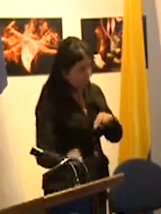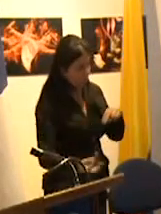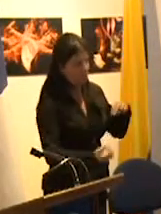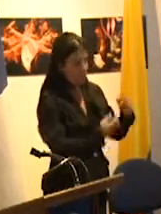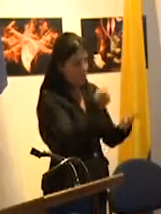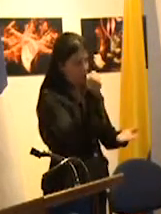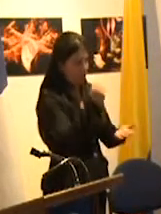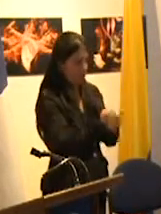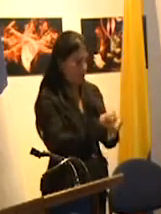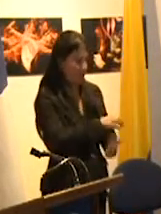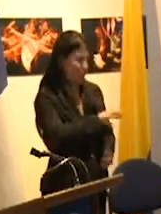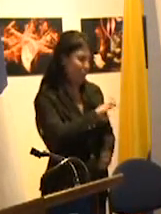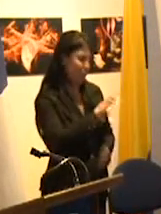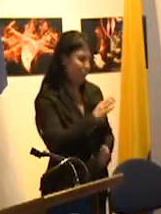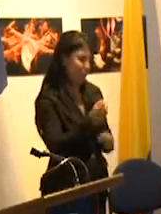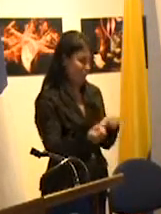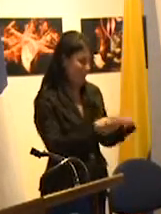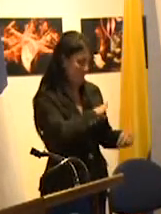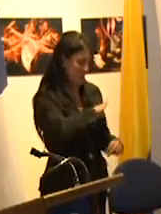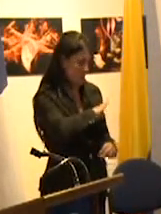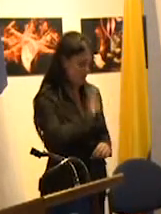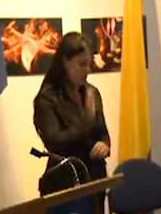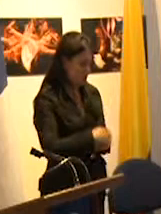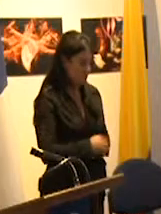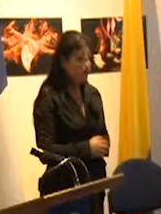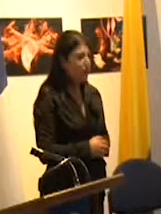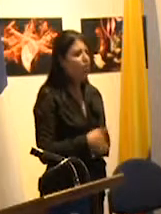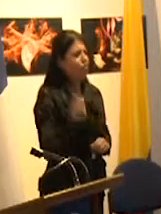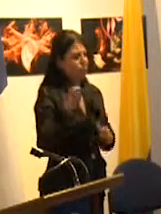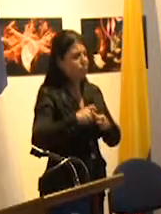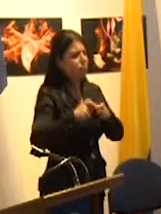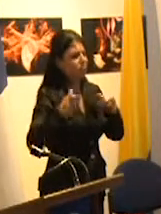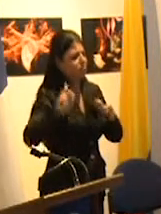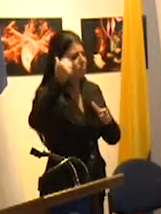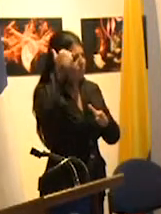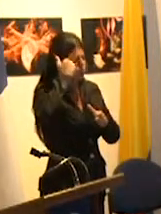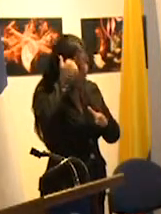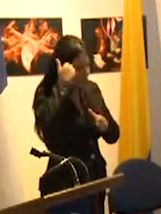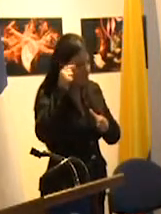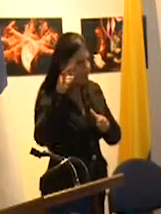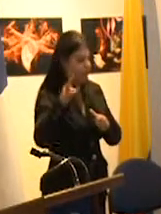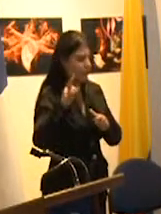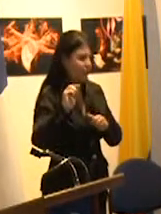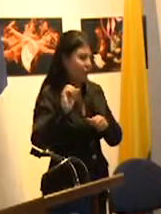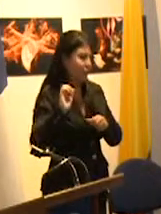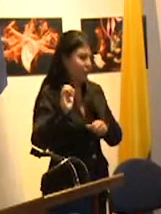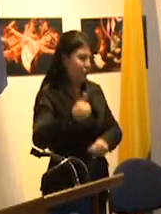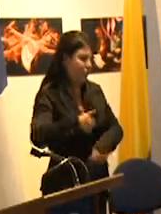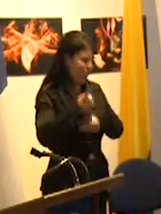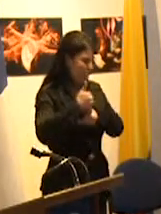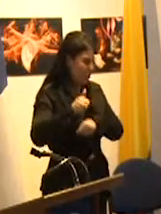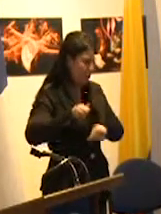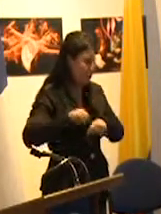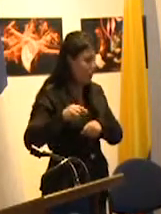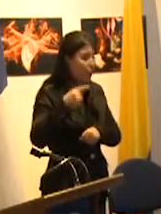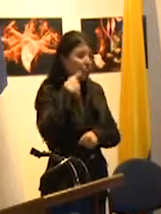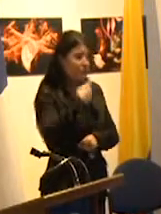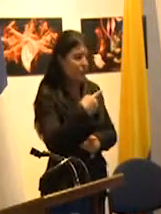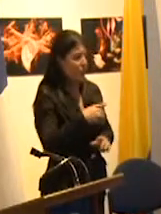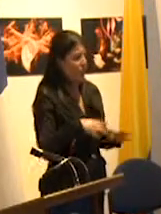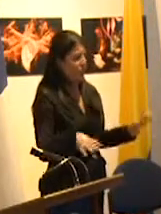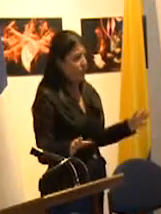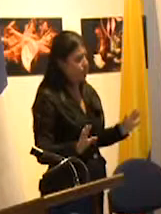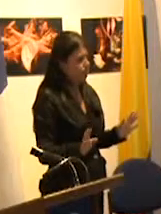obligatoriedad de la educación secundaria tuvimos un montón de docentes y de directores que dicen que como es